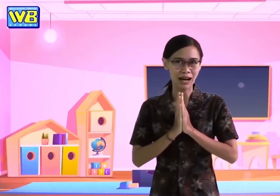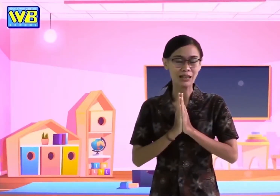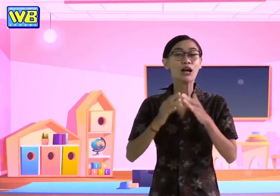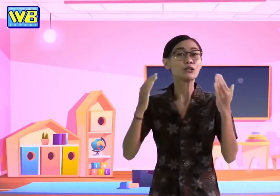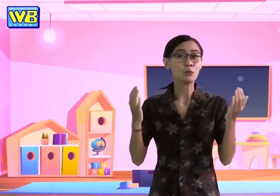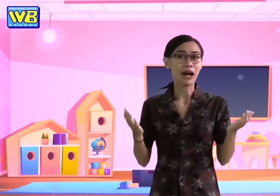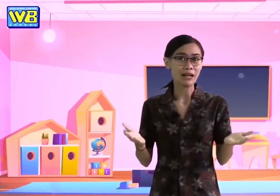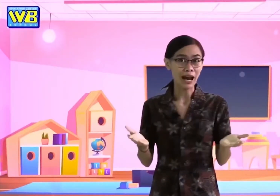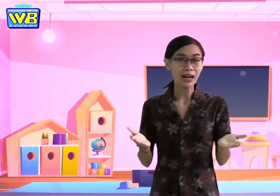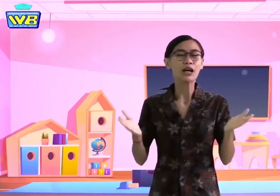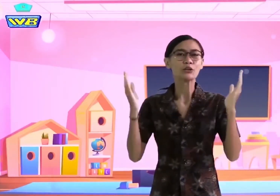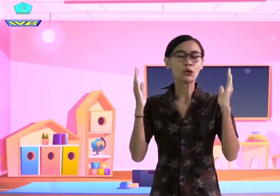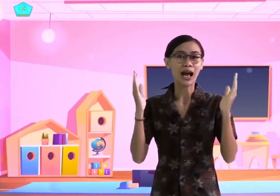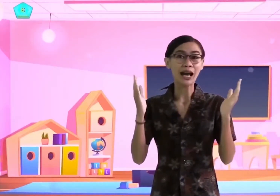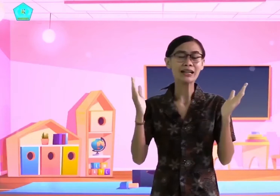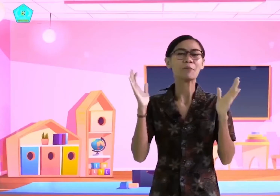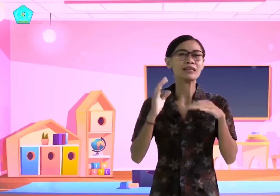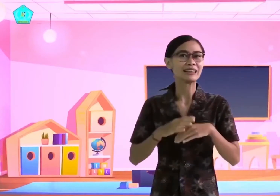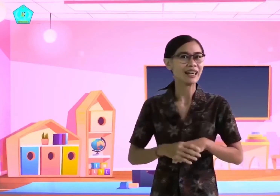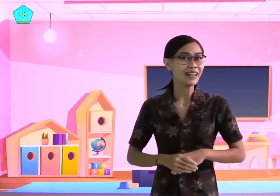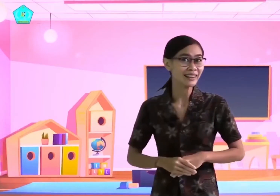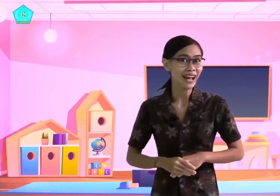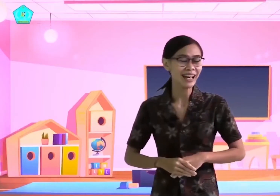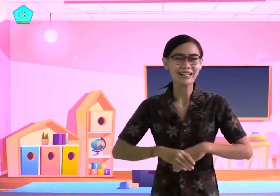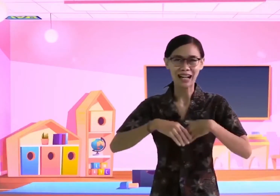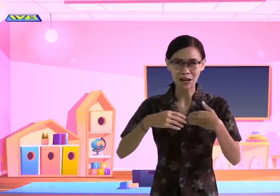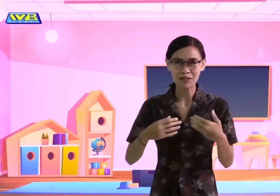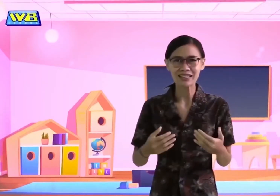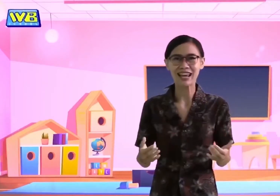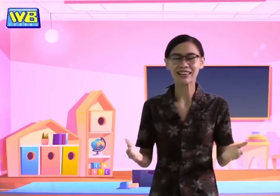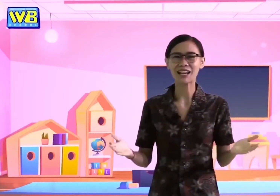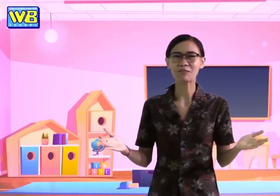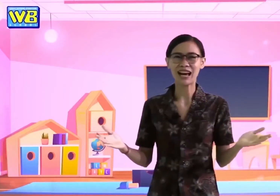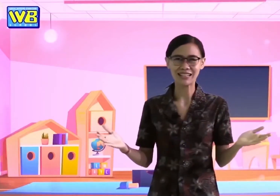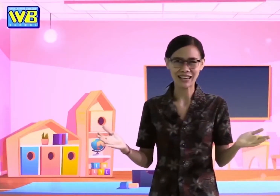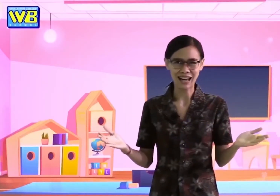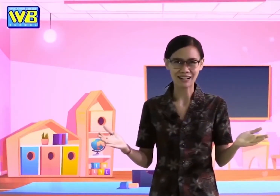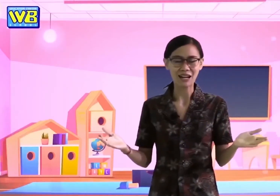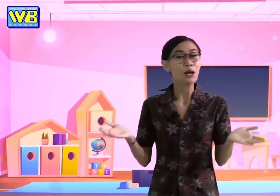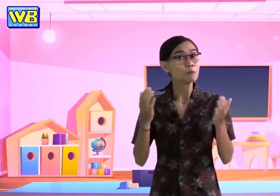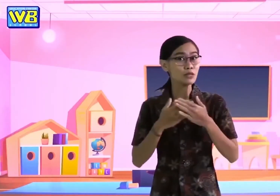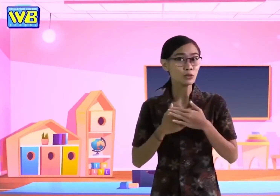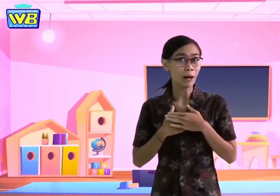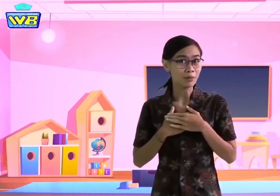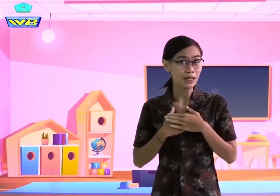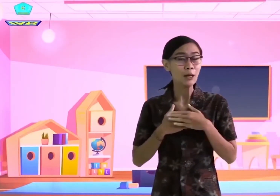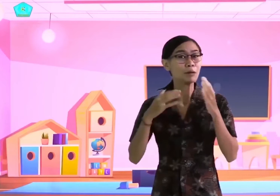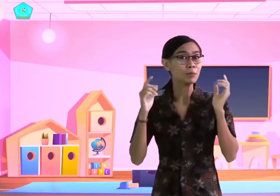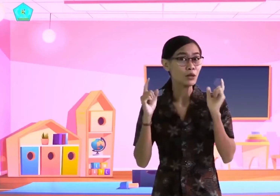supaya Tuhan menyertai kita dalam kegiatan belajar. Miss Utami, pimpin